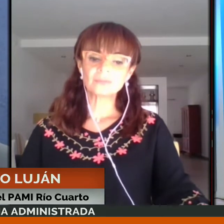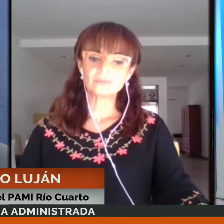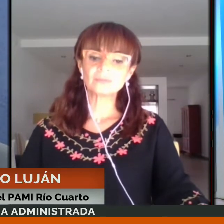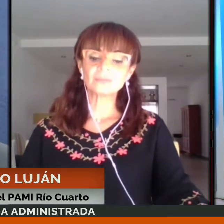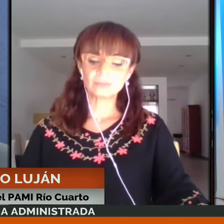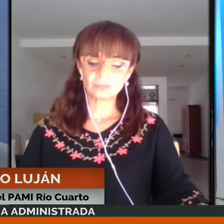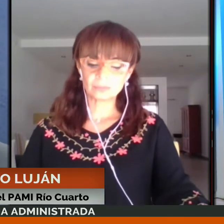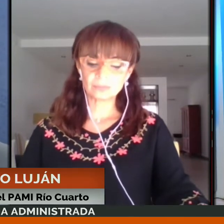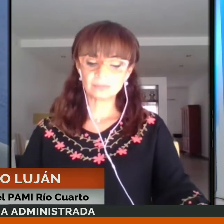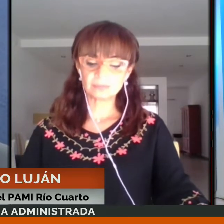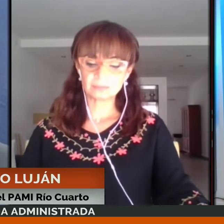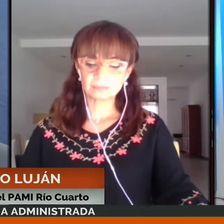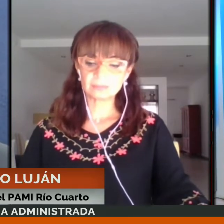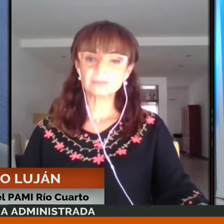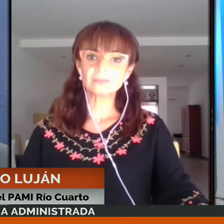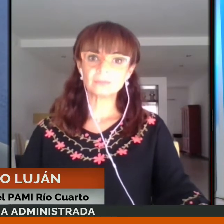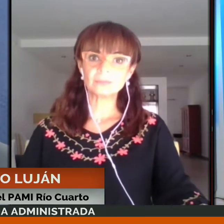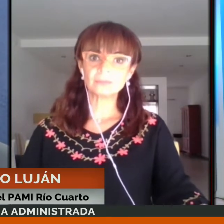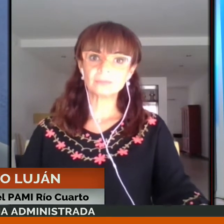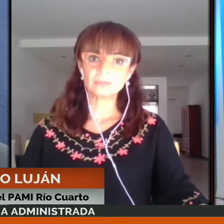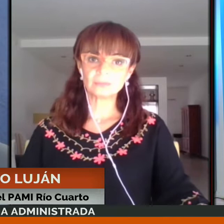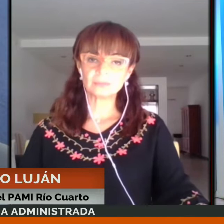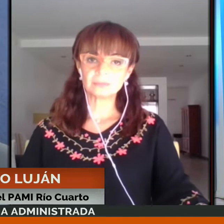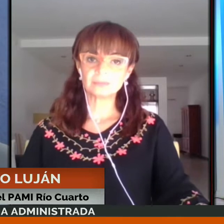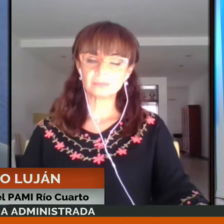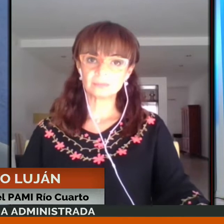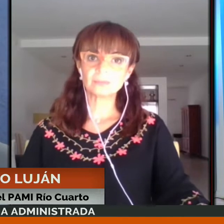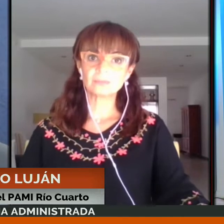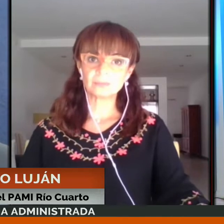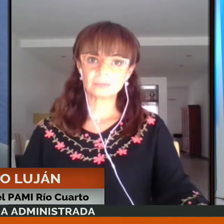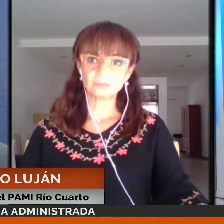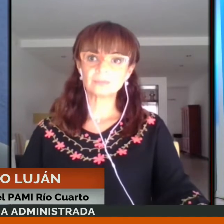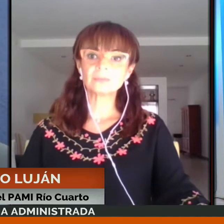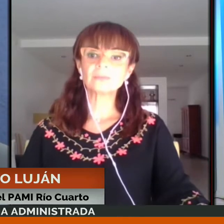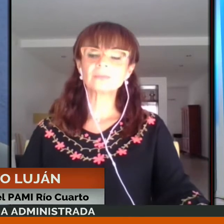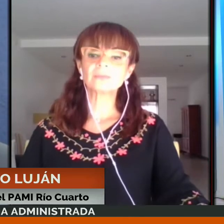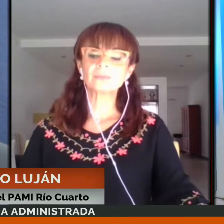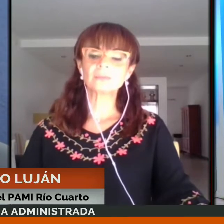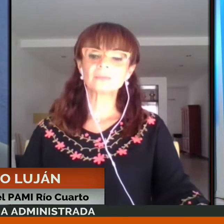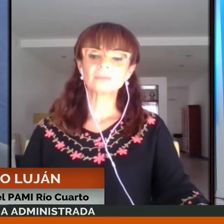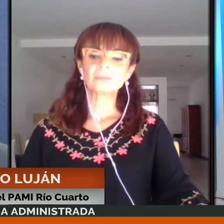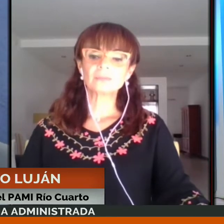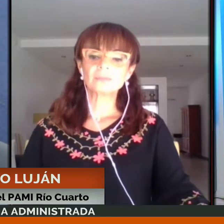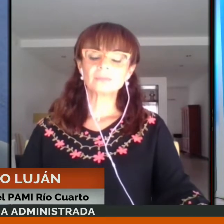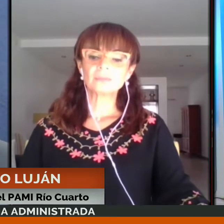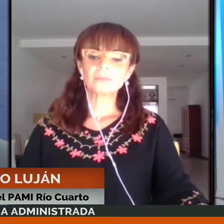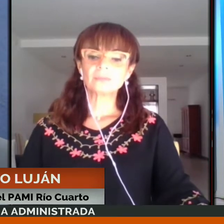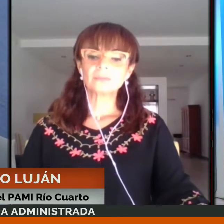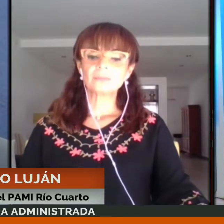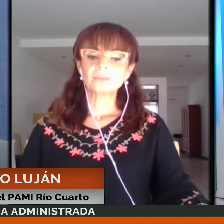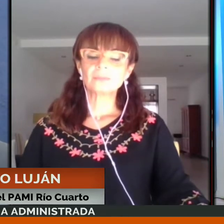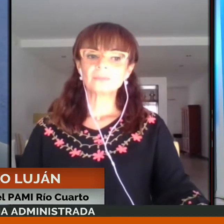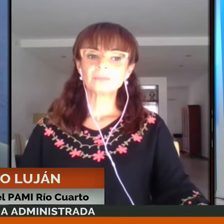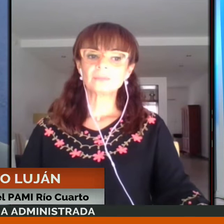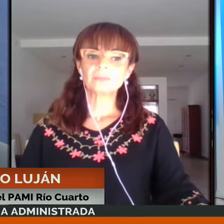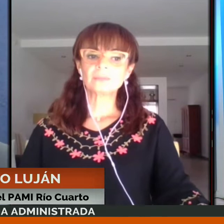Cuarto. El número parece muchísimo, más de 2.000 personas que necesitarían asistencia en estas condiciones. Bueno, sí, fue el primer